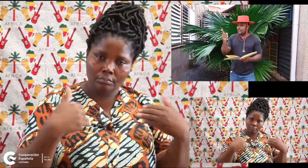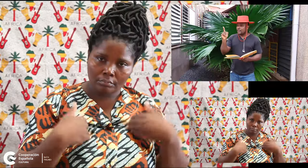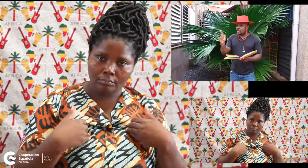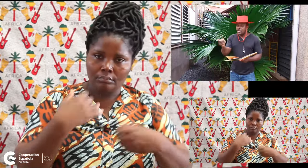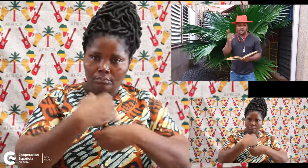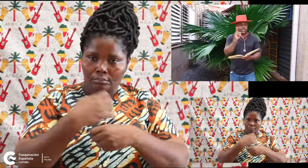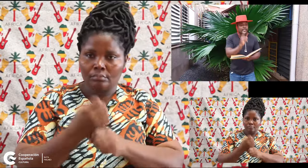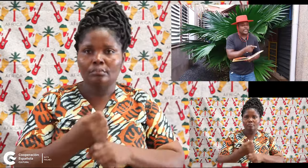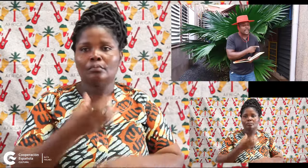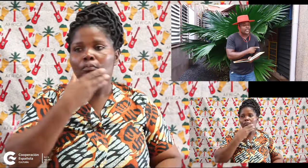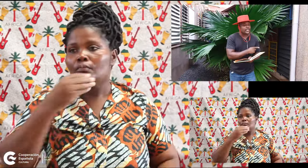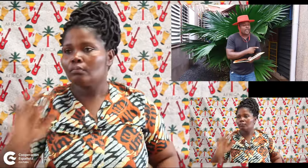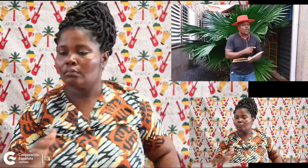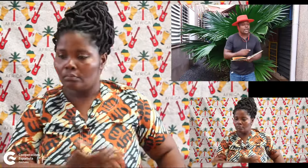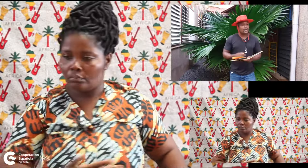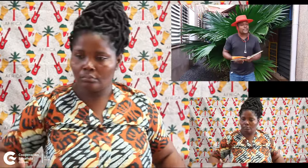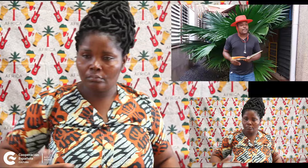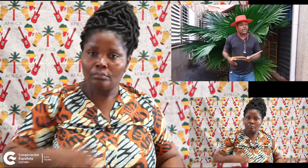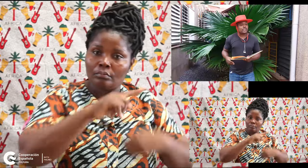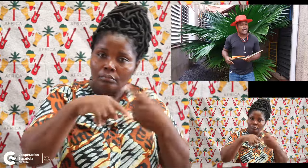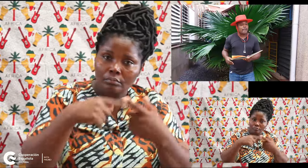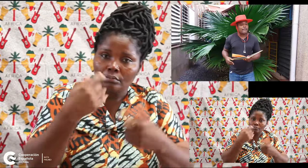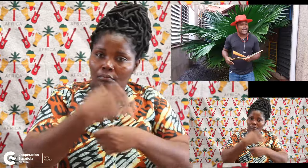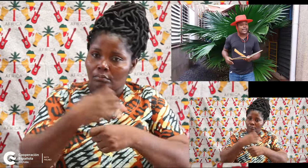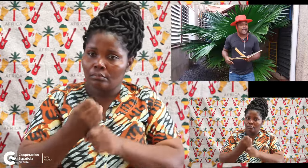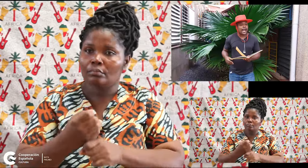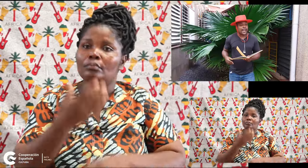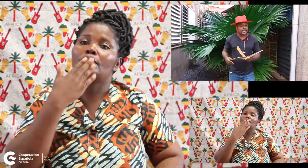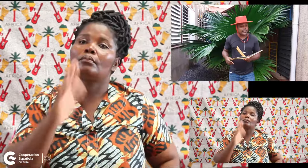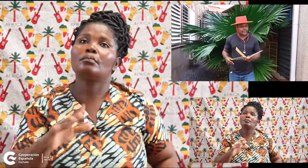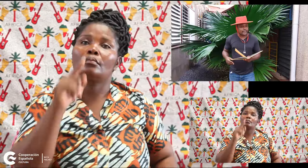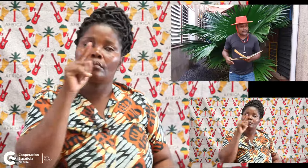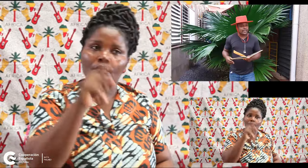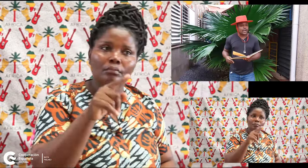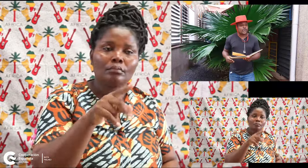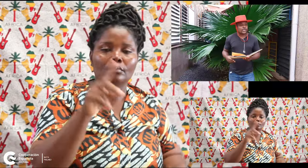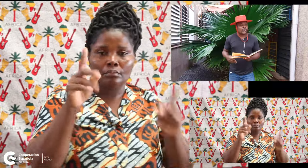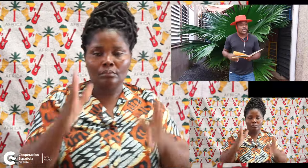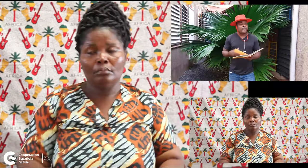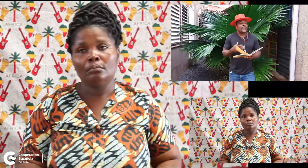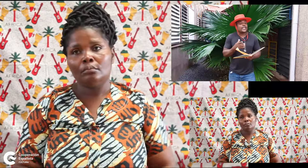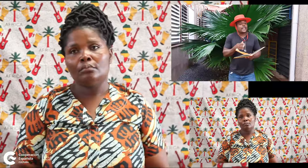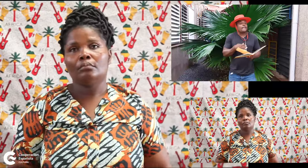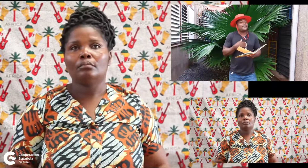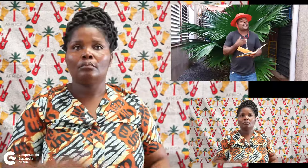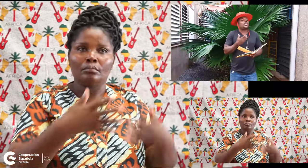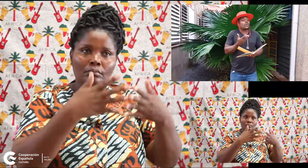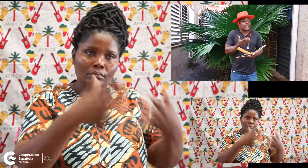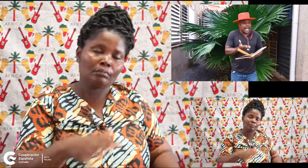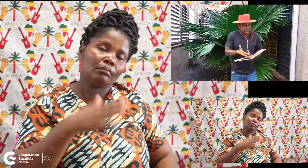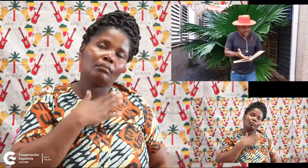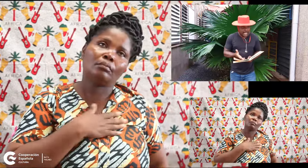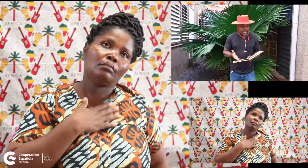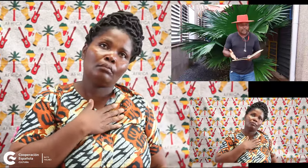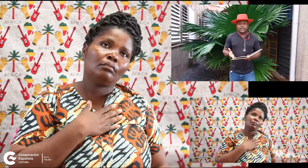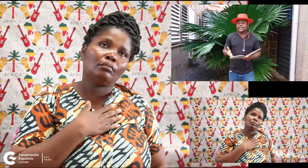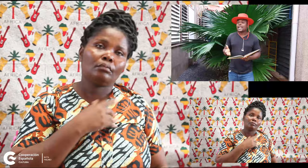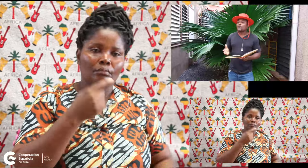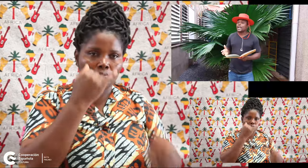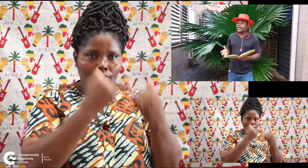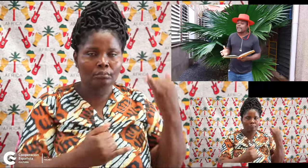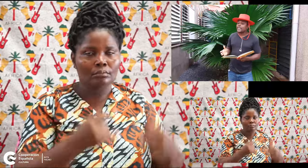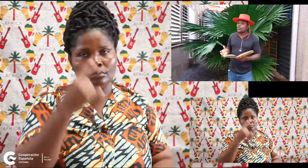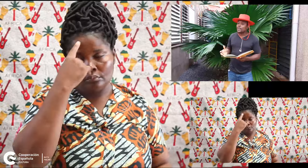que hacer, niños y niñas, cuando hacemos mal a alguien. ¿De acuerdo? Pedir perdón al final,